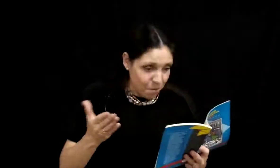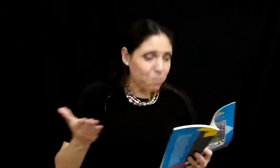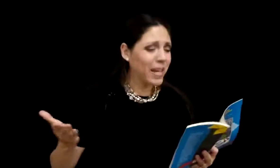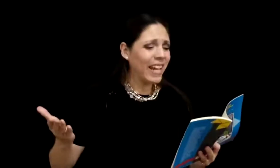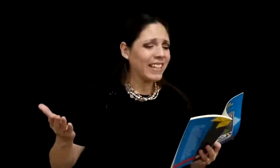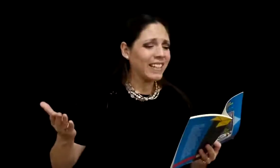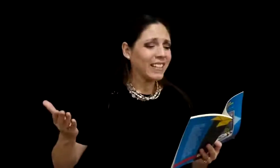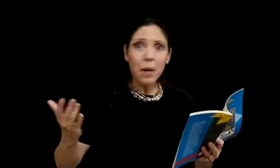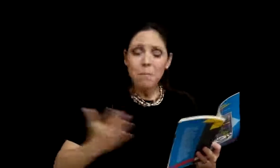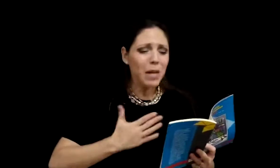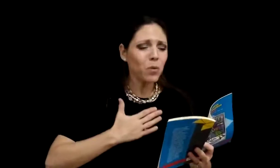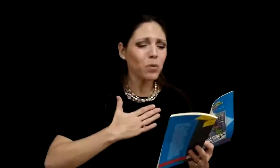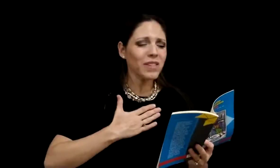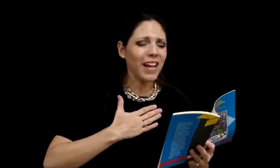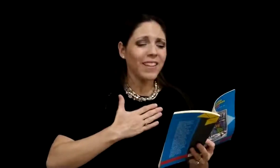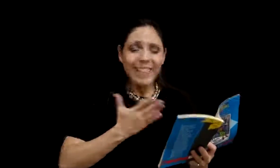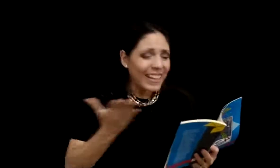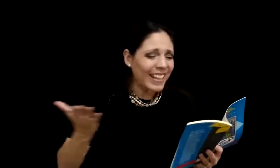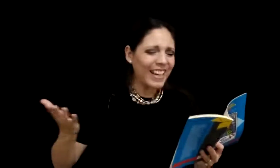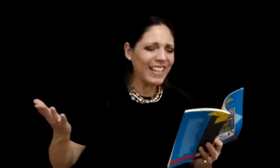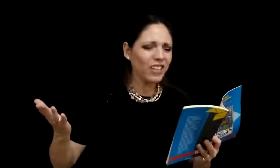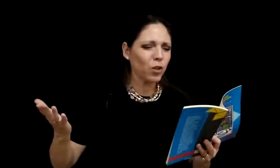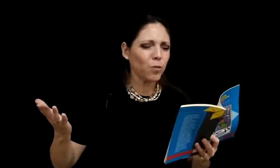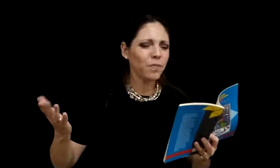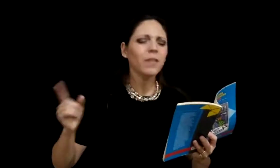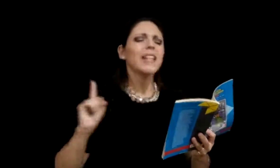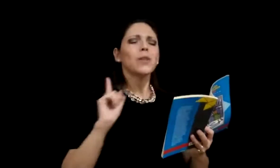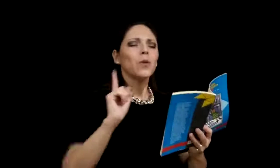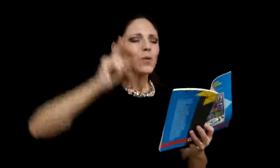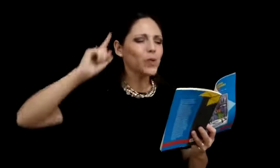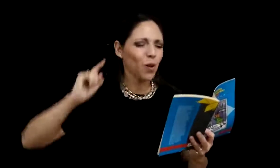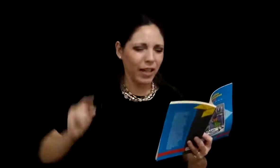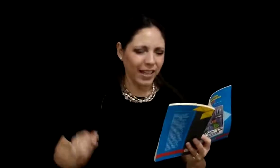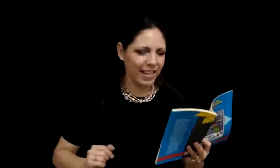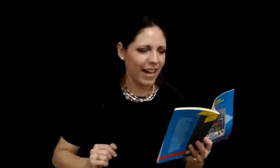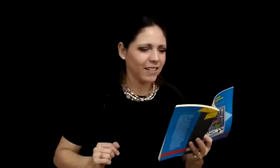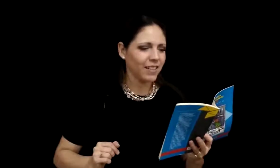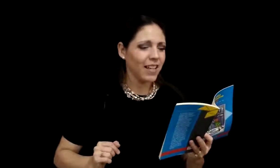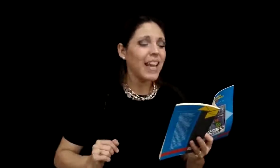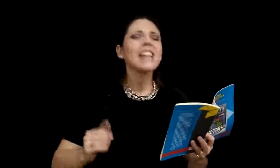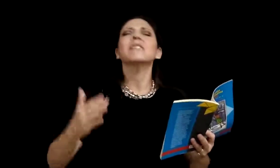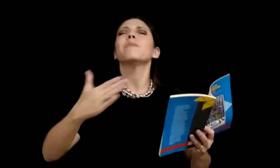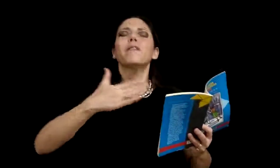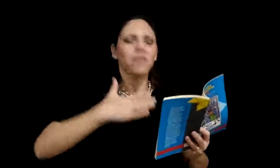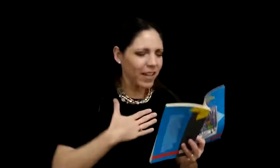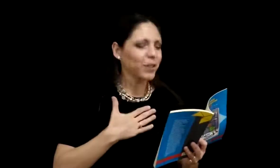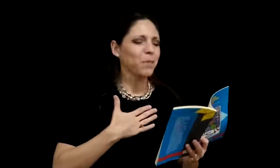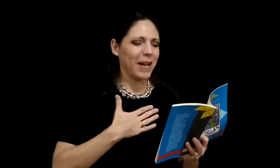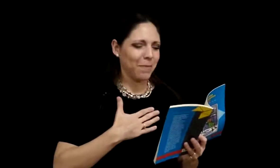Bien, me gusta, qué lindo, es justo lo que quería, es perfecto para